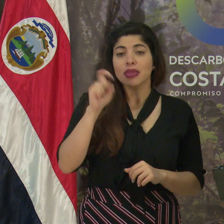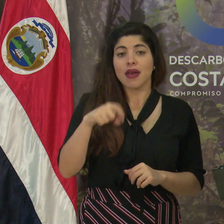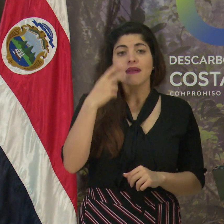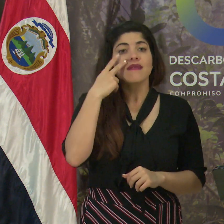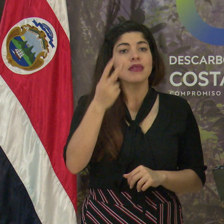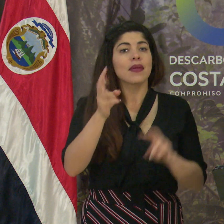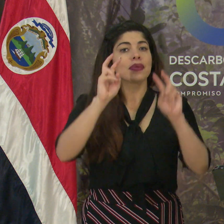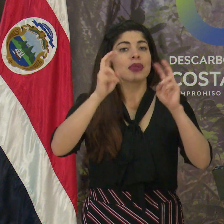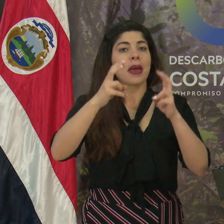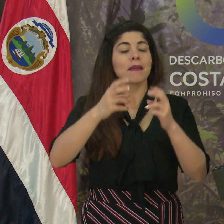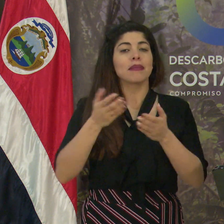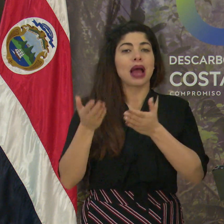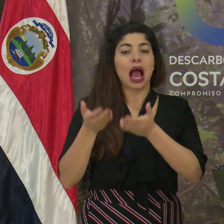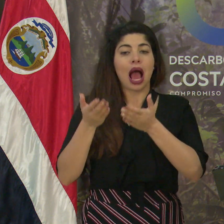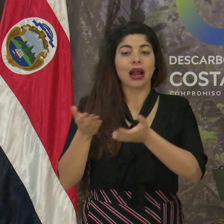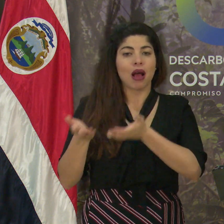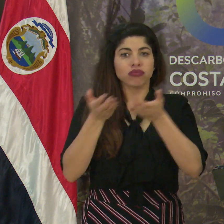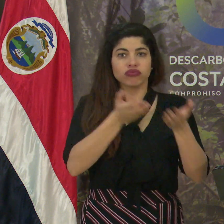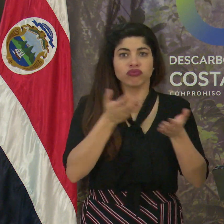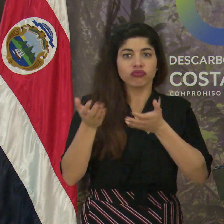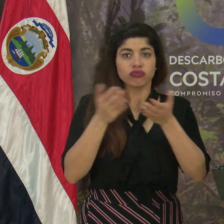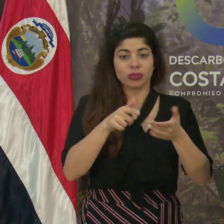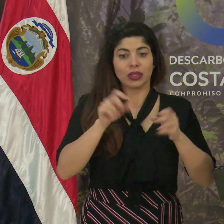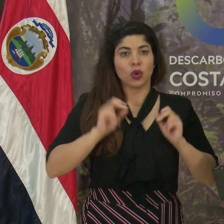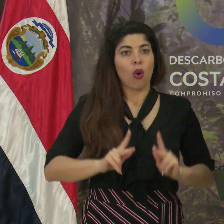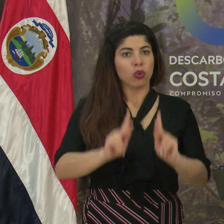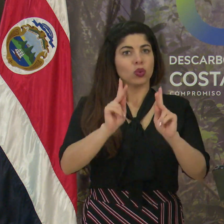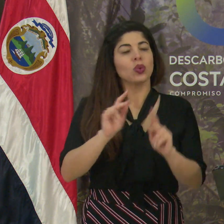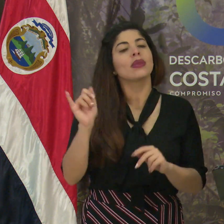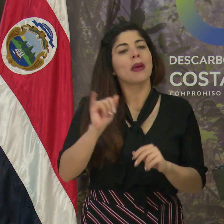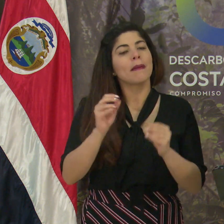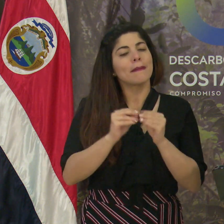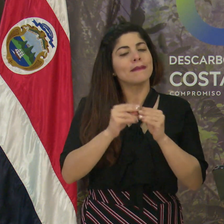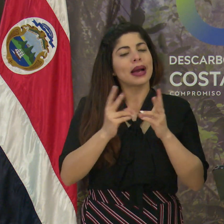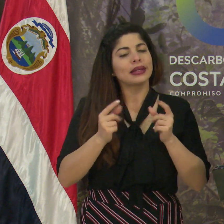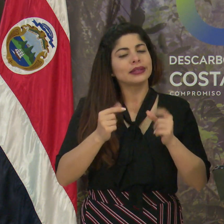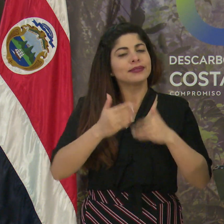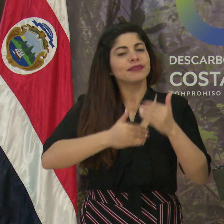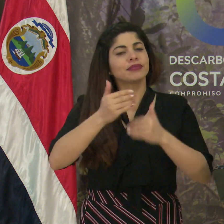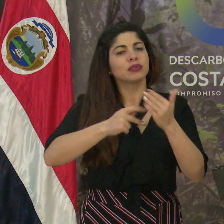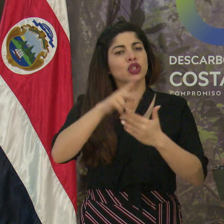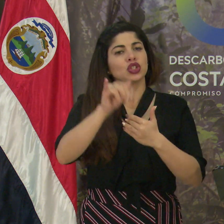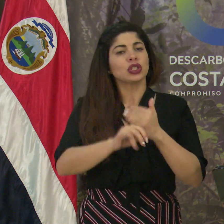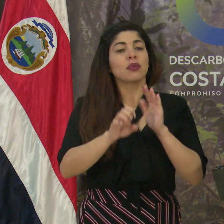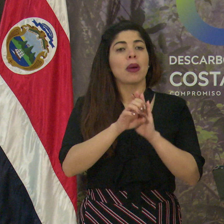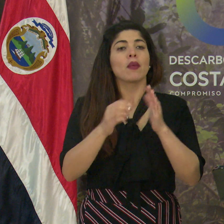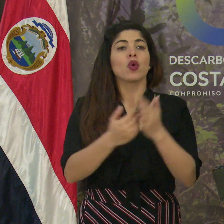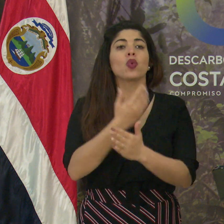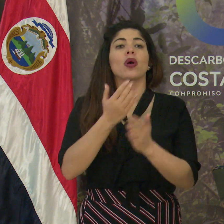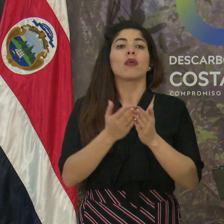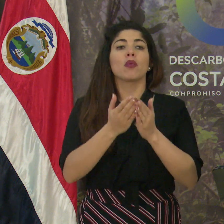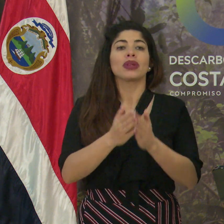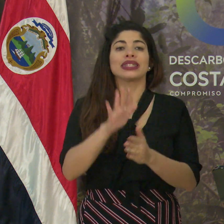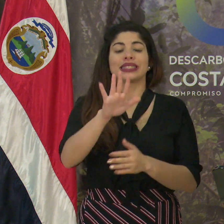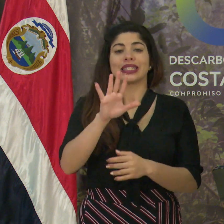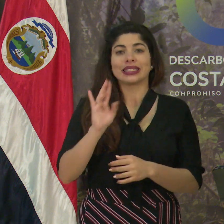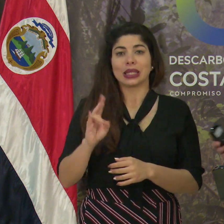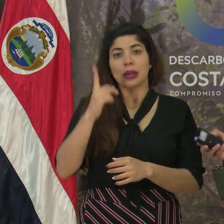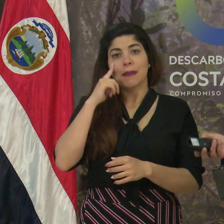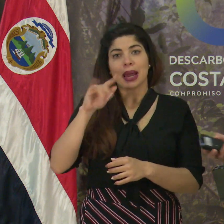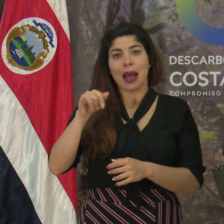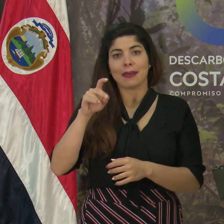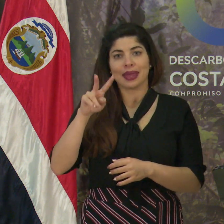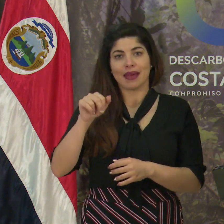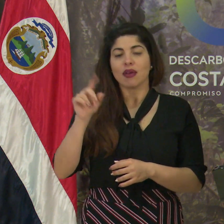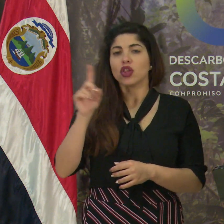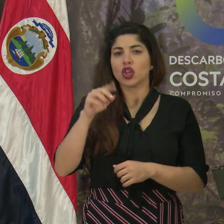el tema del transbordo de carga como una oportunidad y acelerar algunos otros proyectos como el del nuevo puesto 5-7 para JAPDEVA en